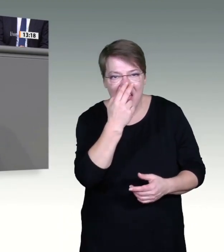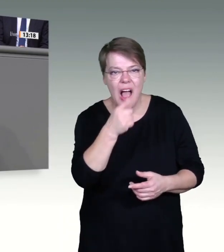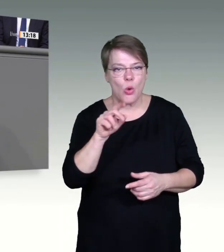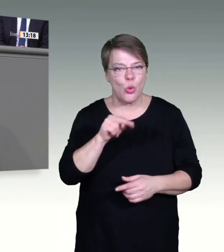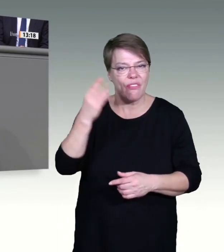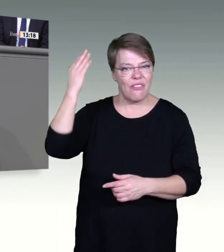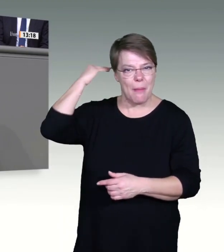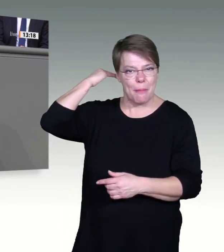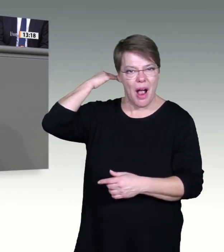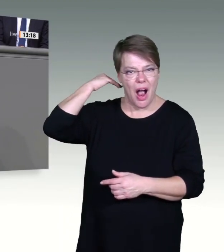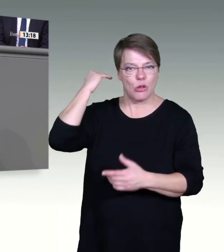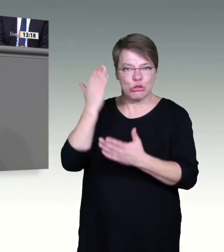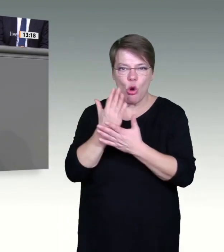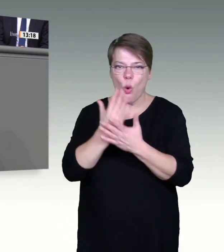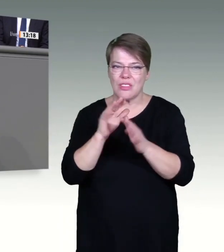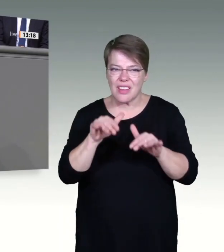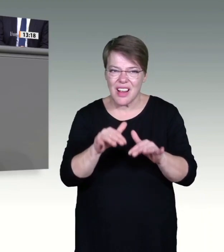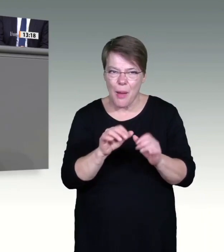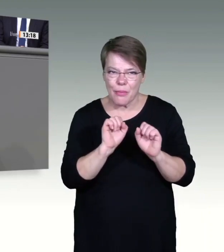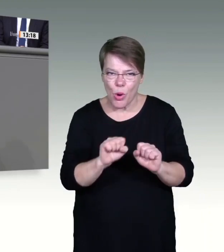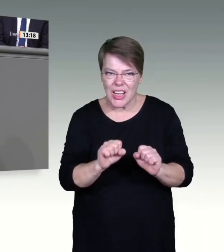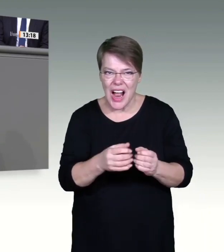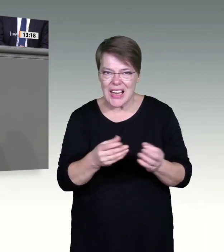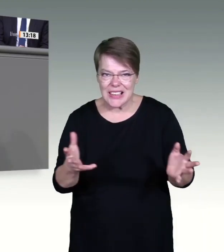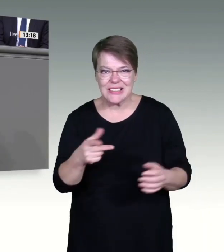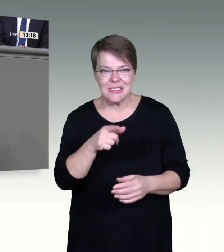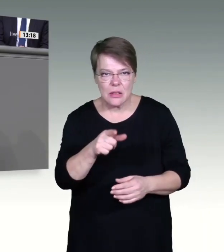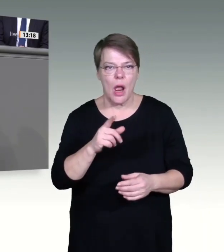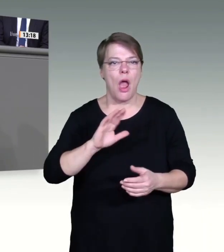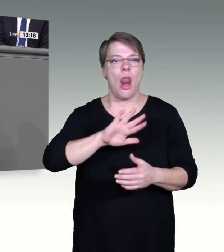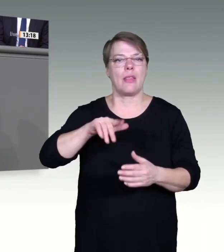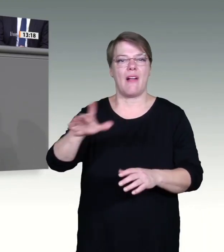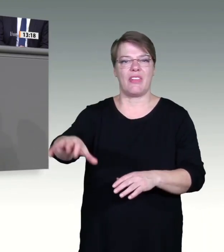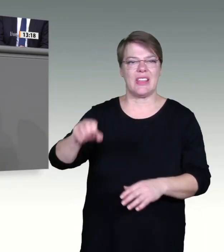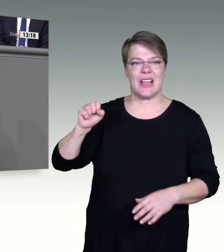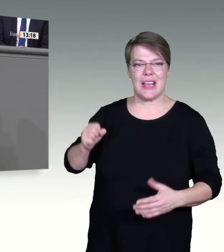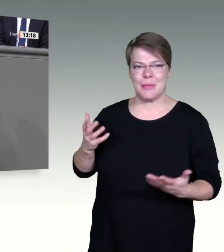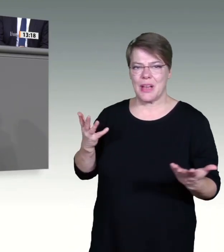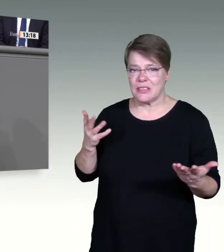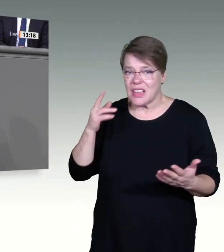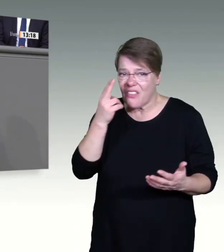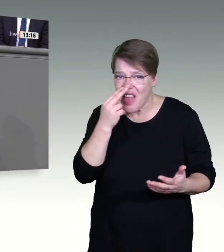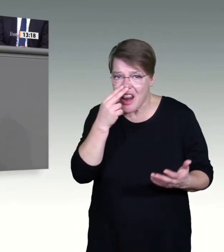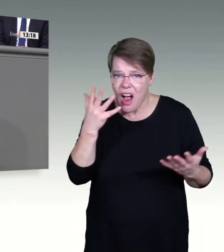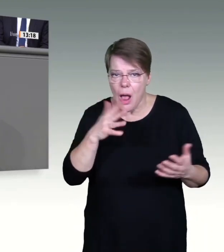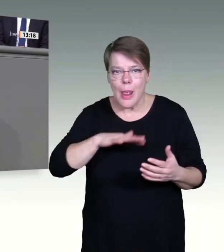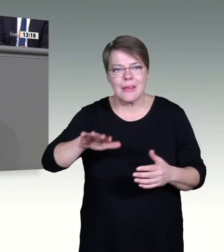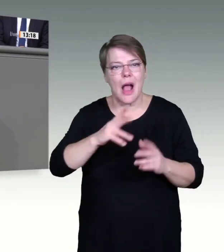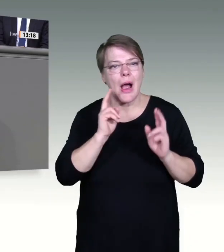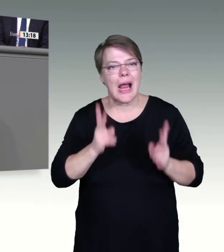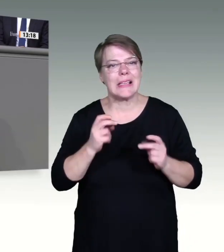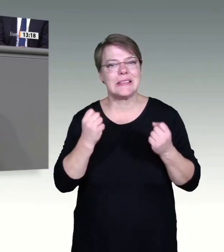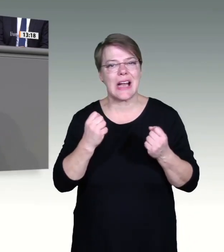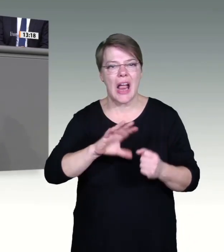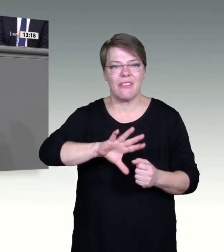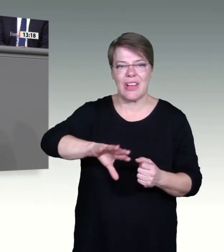auch nicht. Wir haben es gehört. Warum brauchen wir das? Damit die Länder ihre Schutzmaßnahmen fortführen können. Wir haben diese hanebüchende Situation